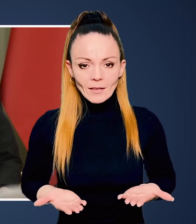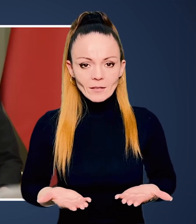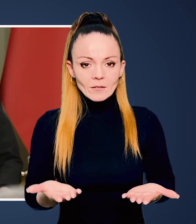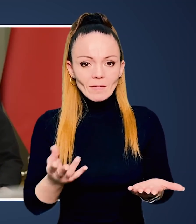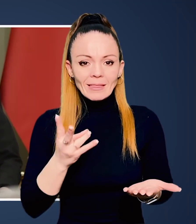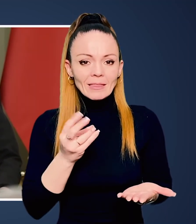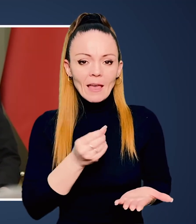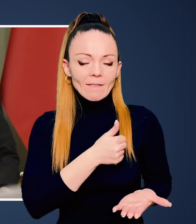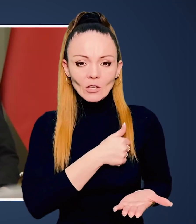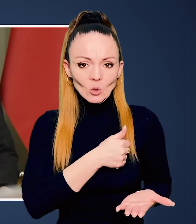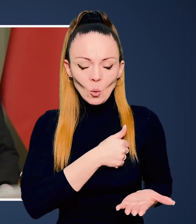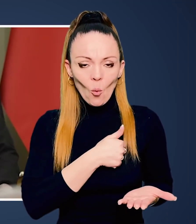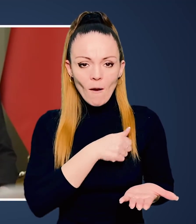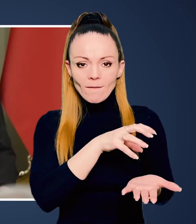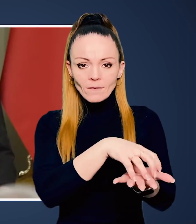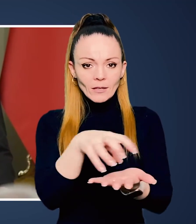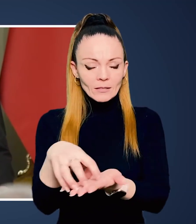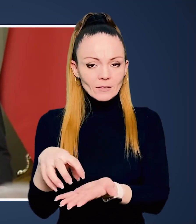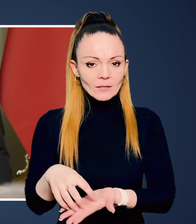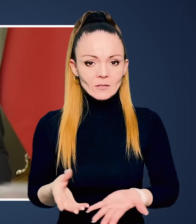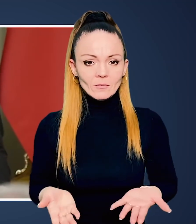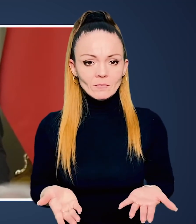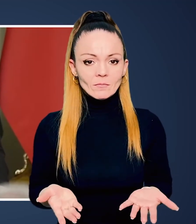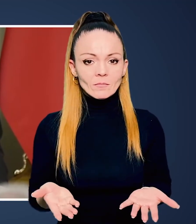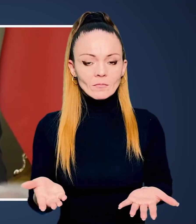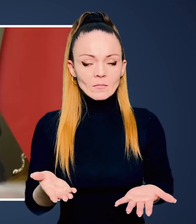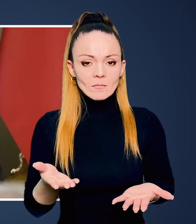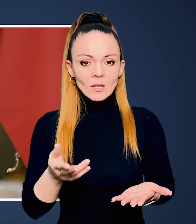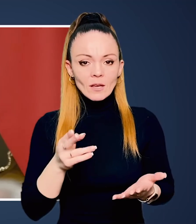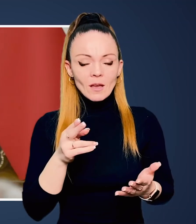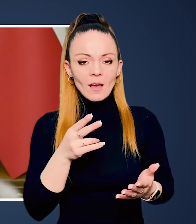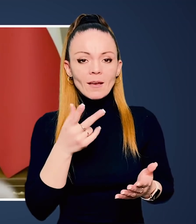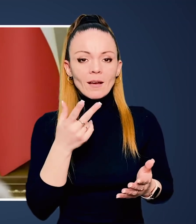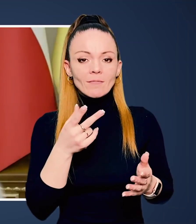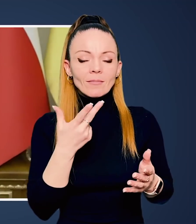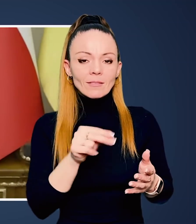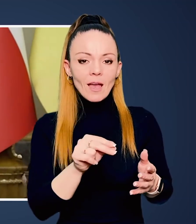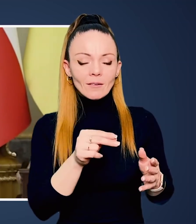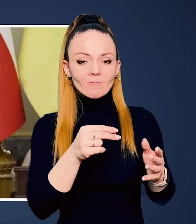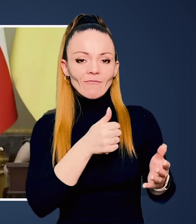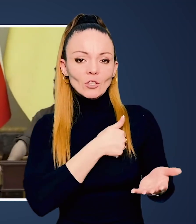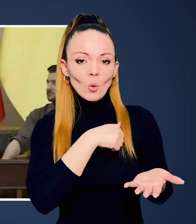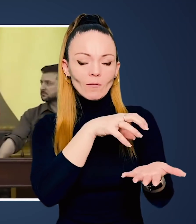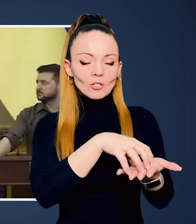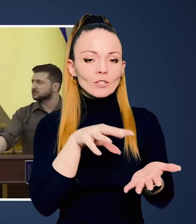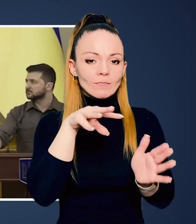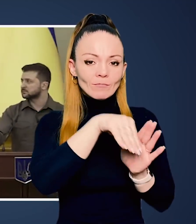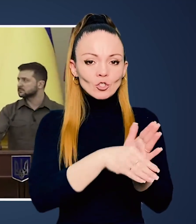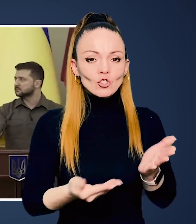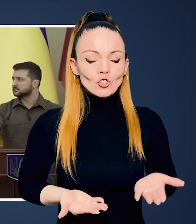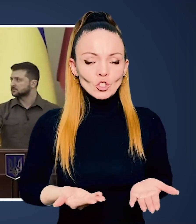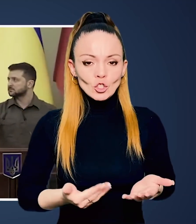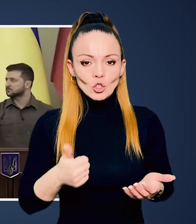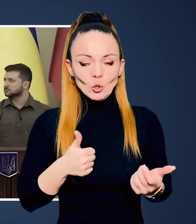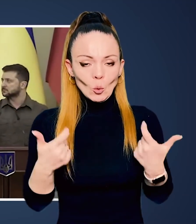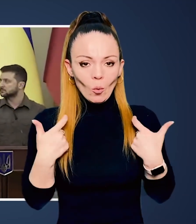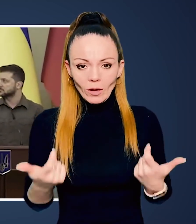житлові, не військові інсталації, казарми, де жили солдати. Ні.